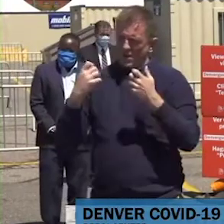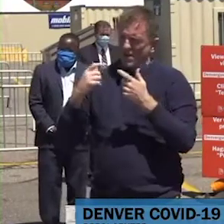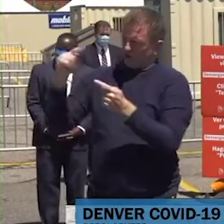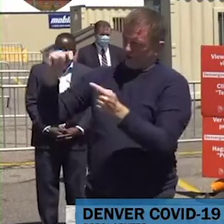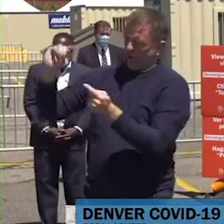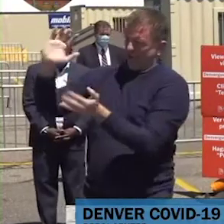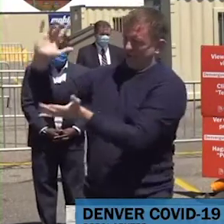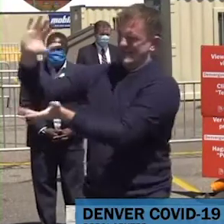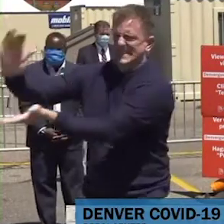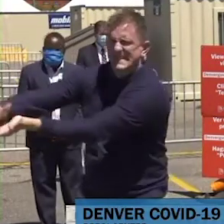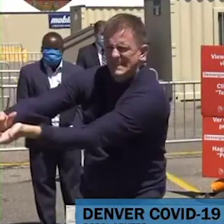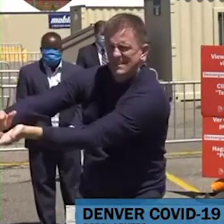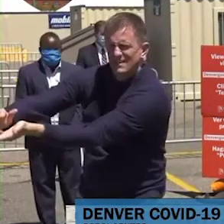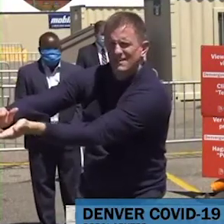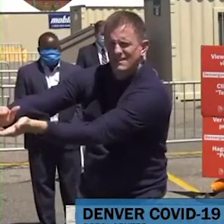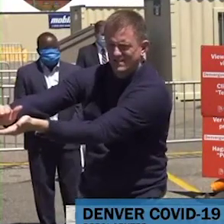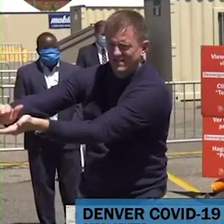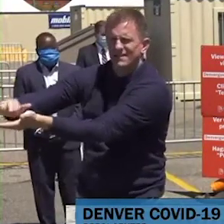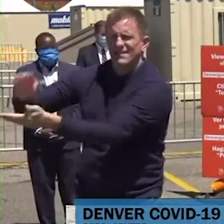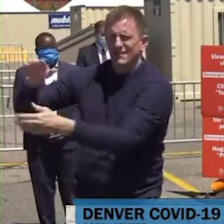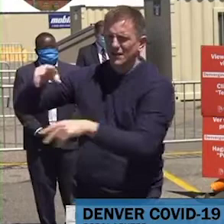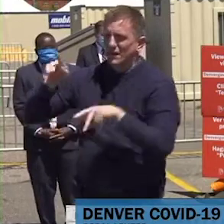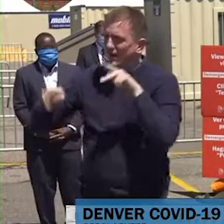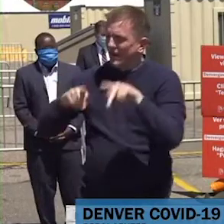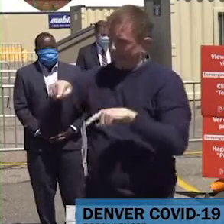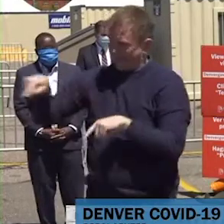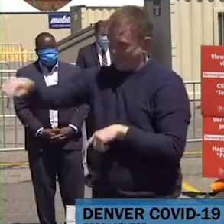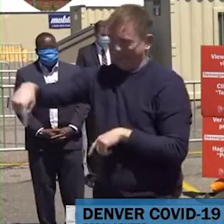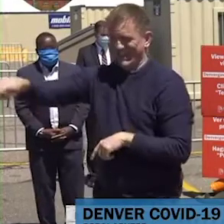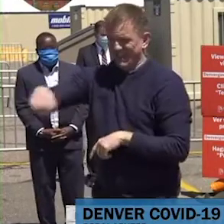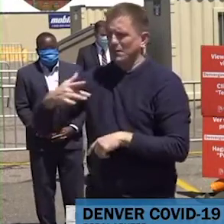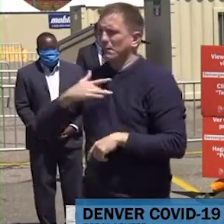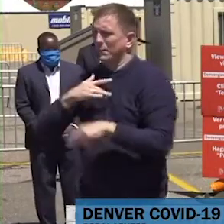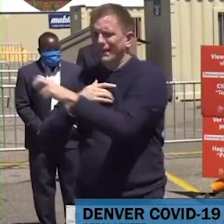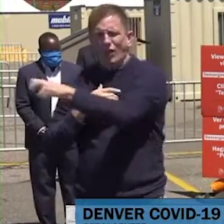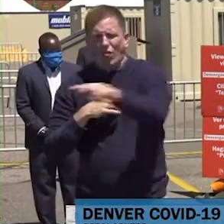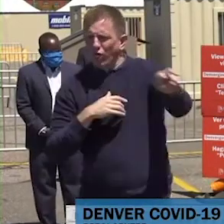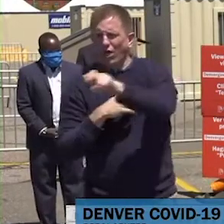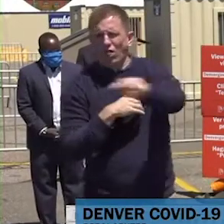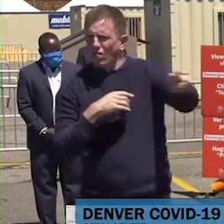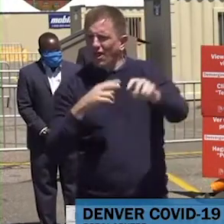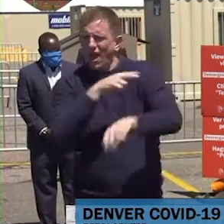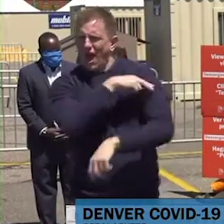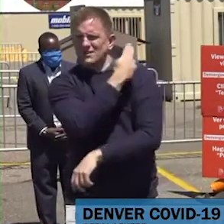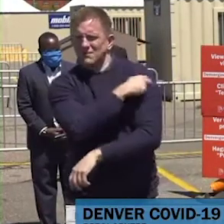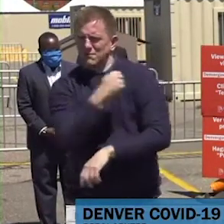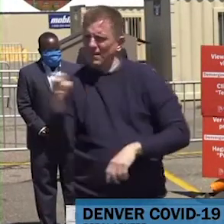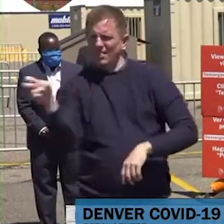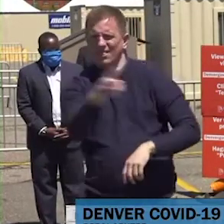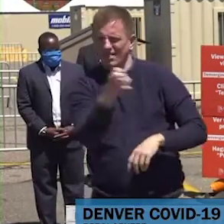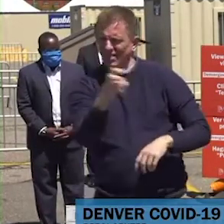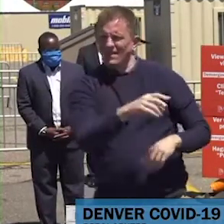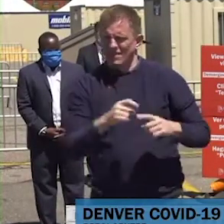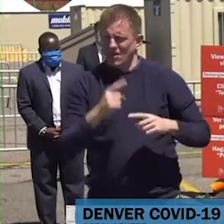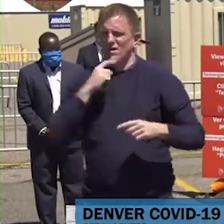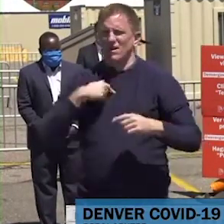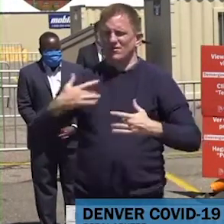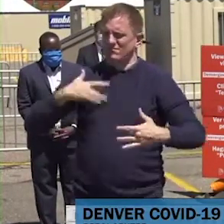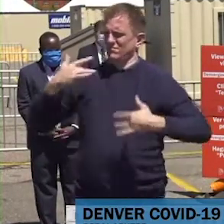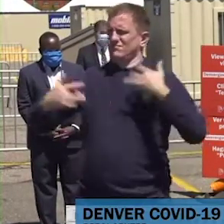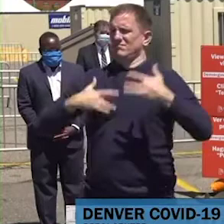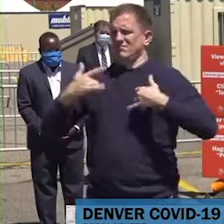hospitalización y de mortalidad a través de la Universidad Estatal de Colorado. Esto es fácil, es fácil conseguir una prueba.